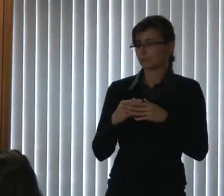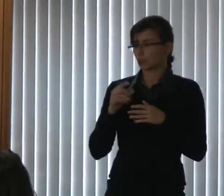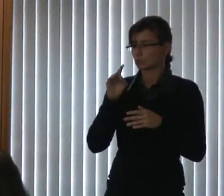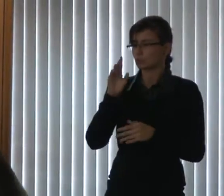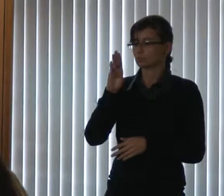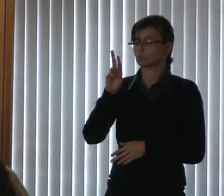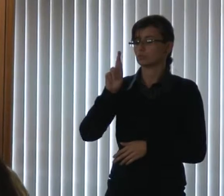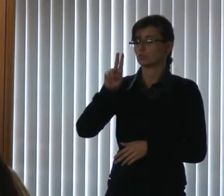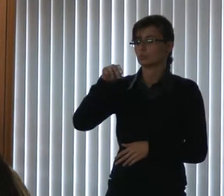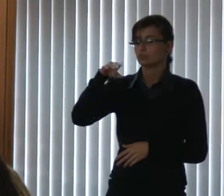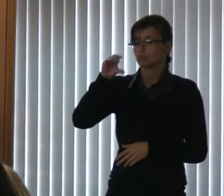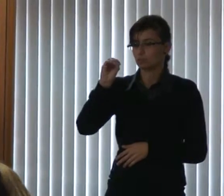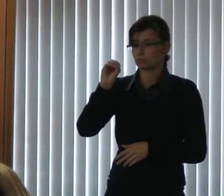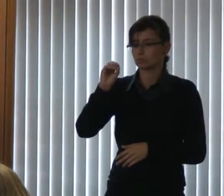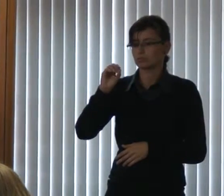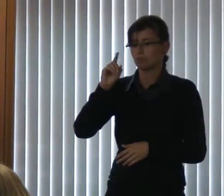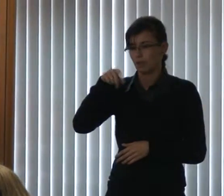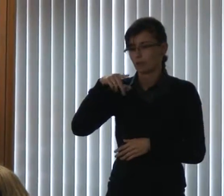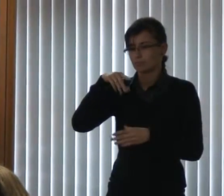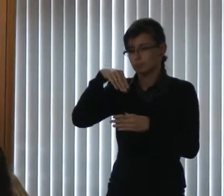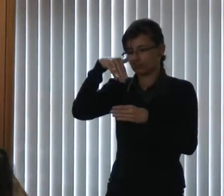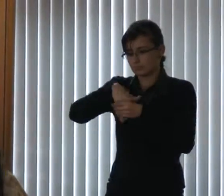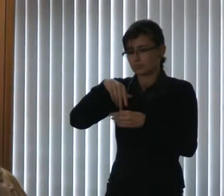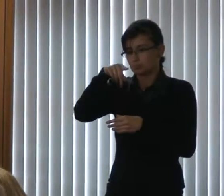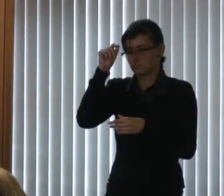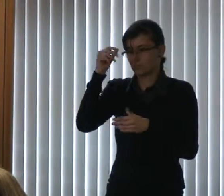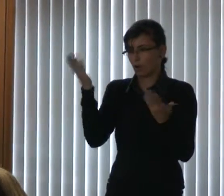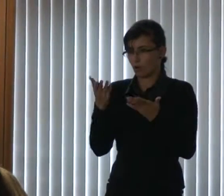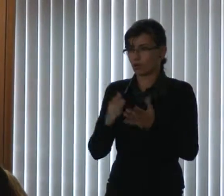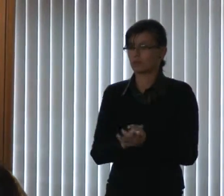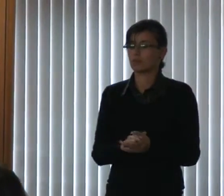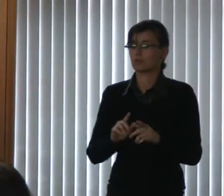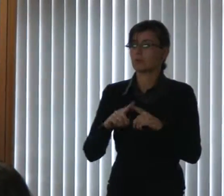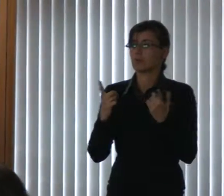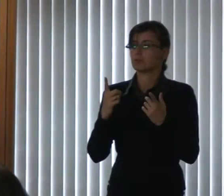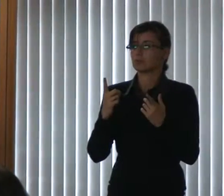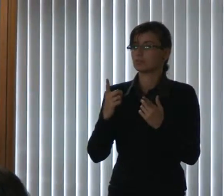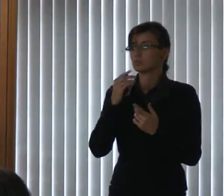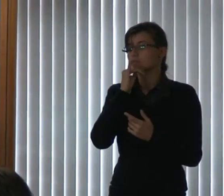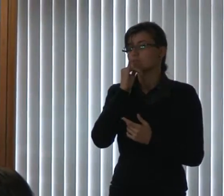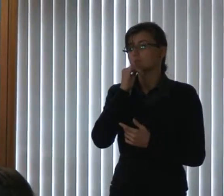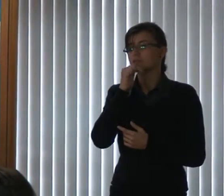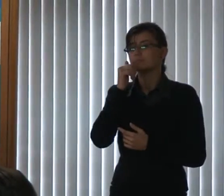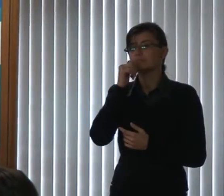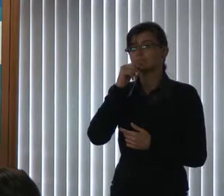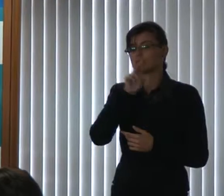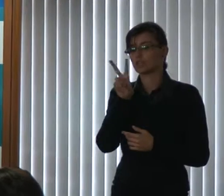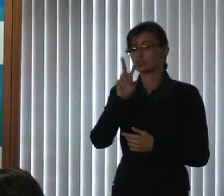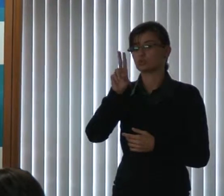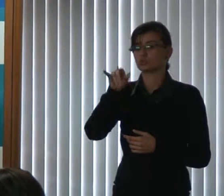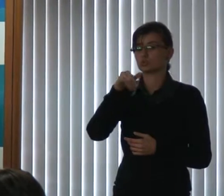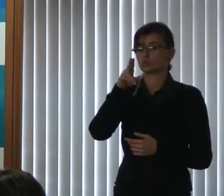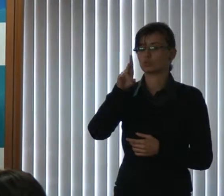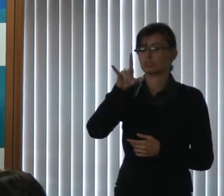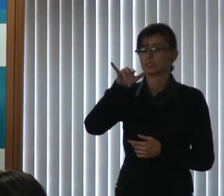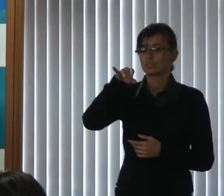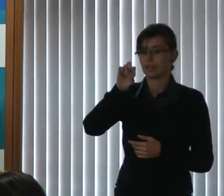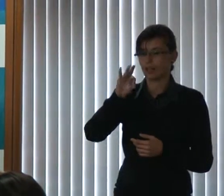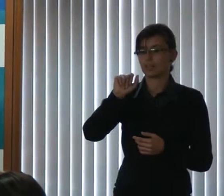eleito nesse mandato, mas você veja, o vereador Julieta Reis, o pastor Valdeir, o Johnny, eu quando convidei eles para